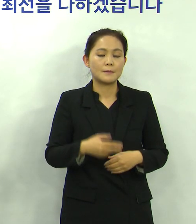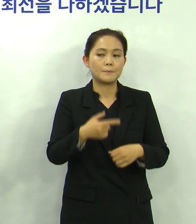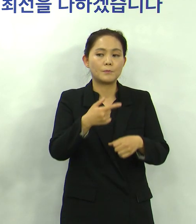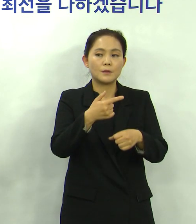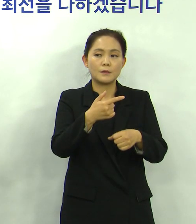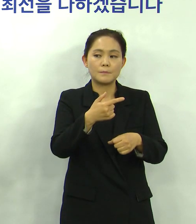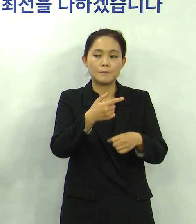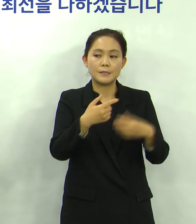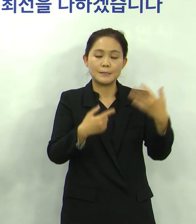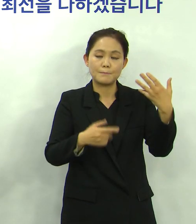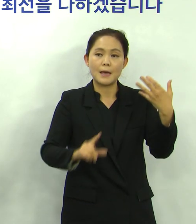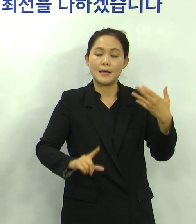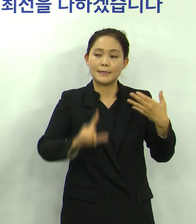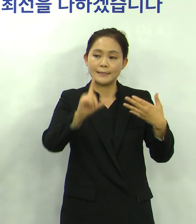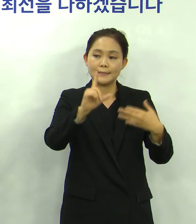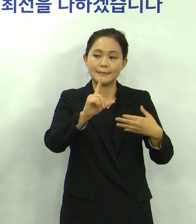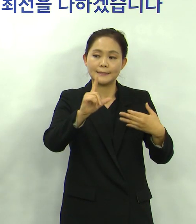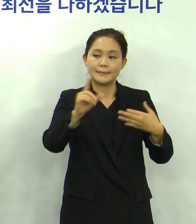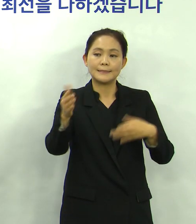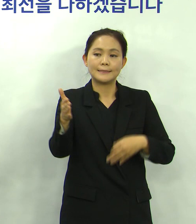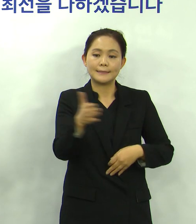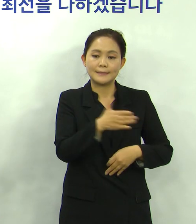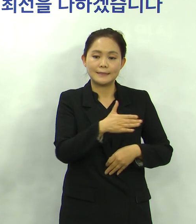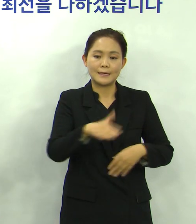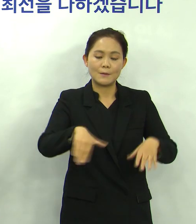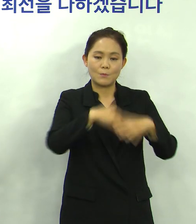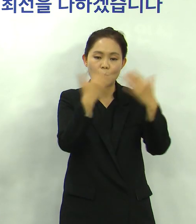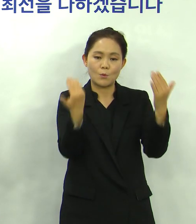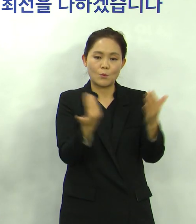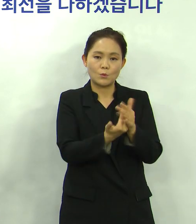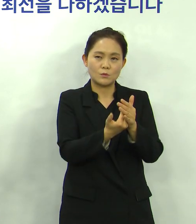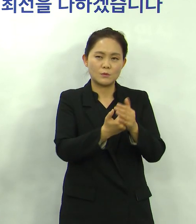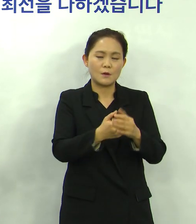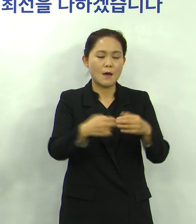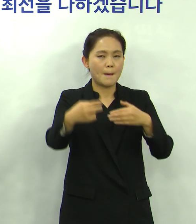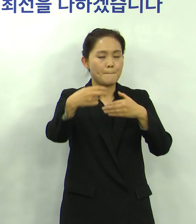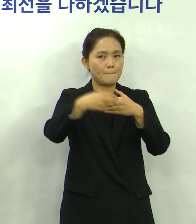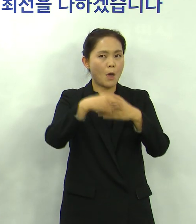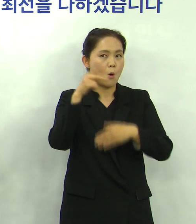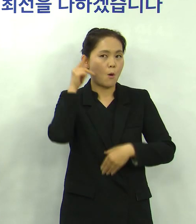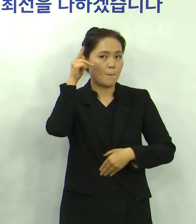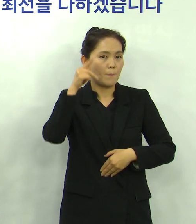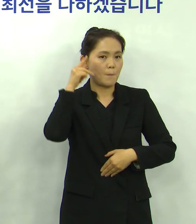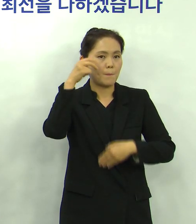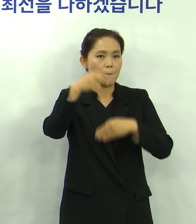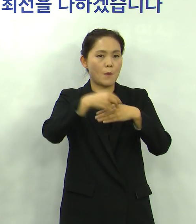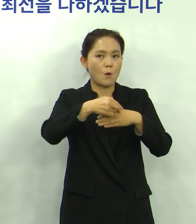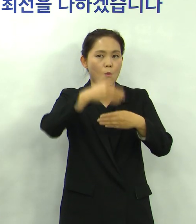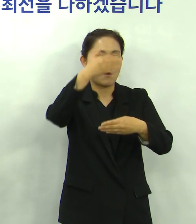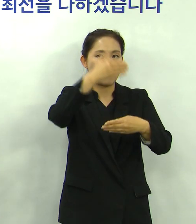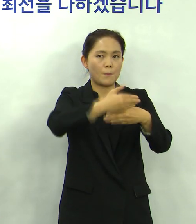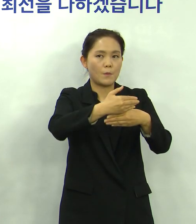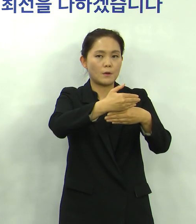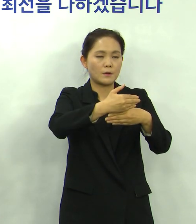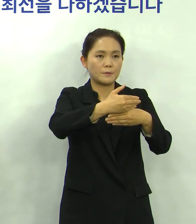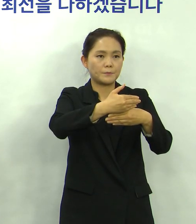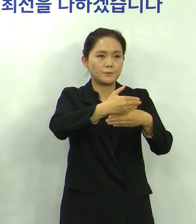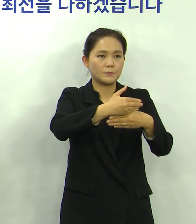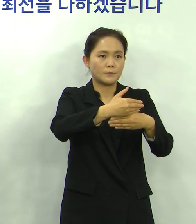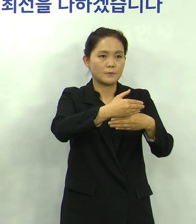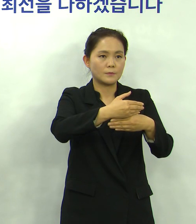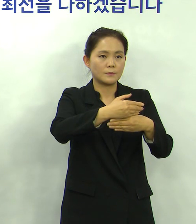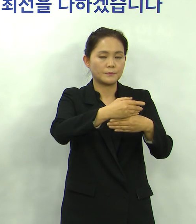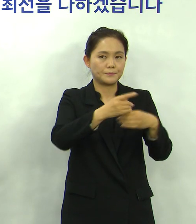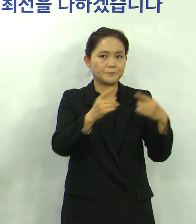30분부터 현재 병원 전체를 코트격리를 해서 진료를 중지하고